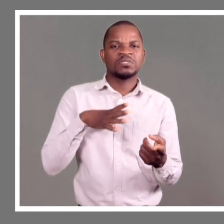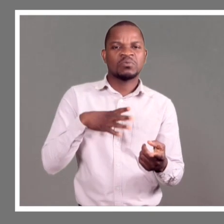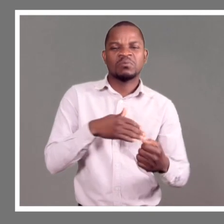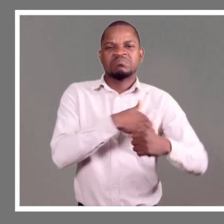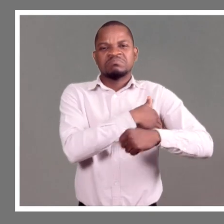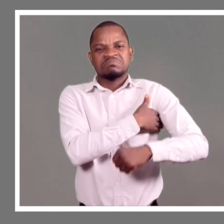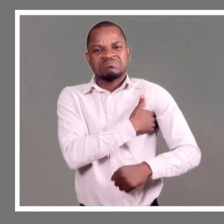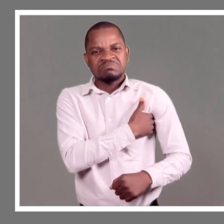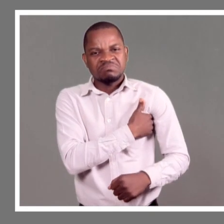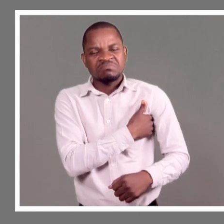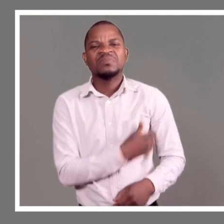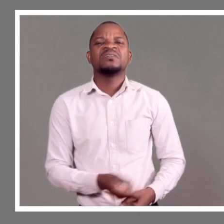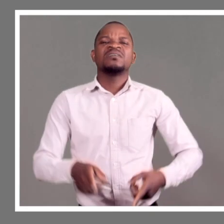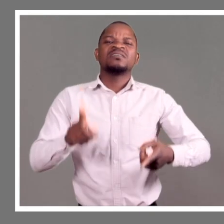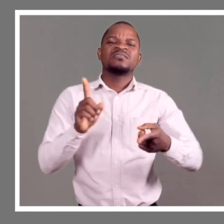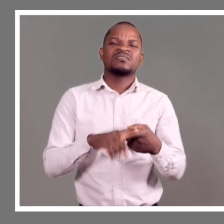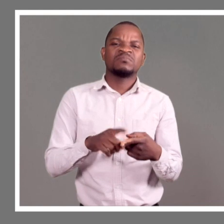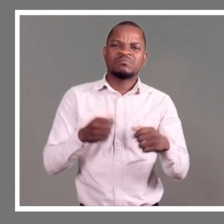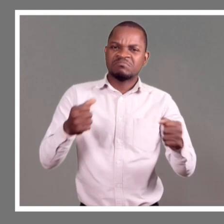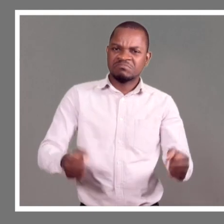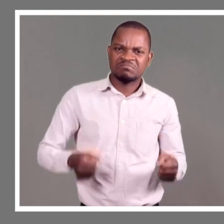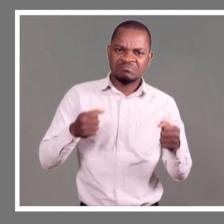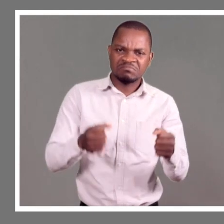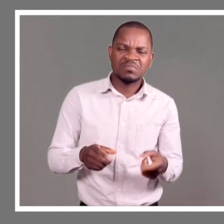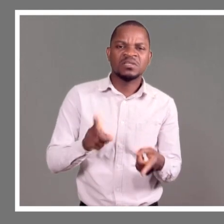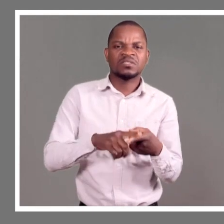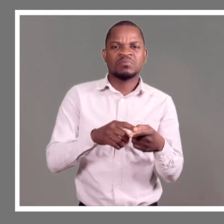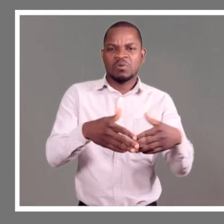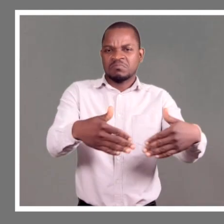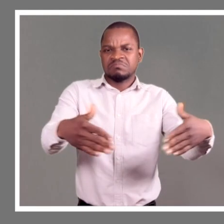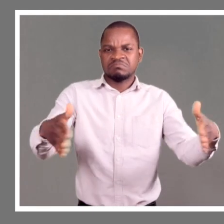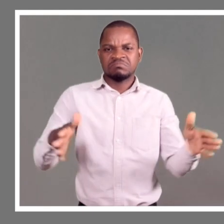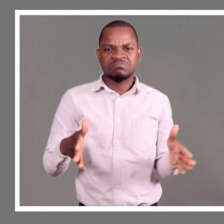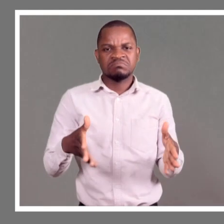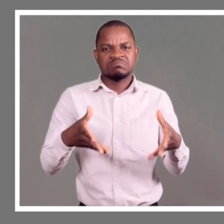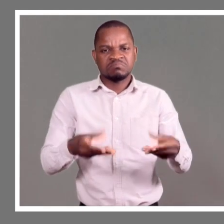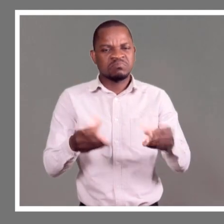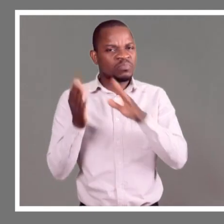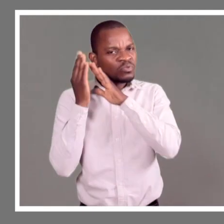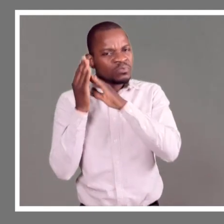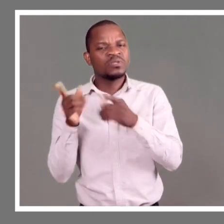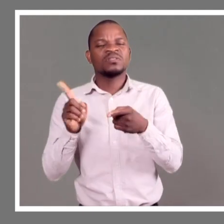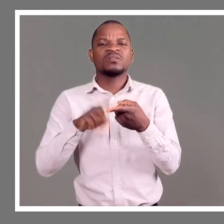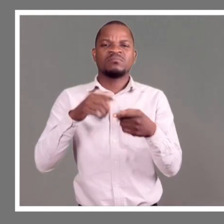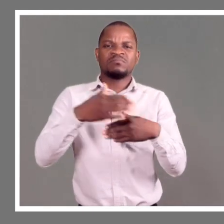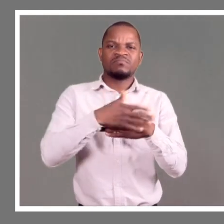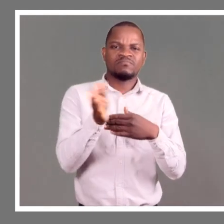Faço camas, faço portas. Tenho esta moleta, feita com